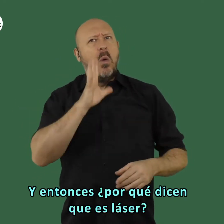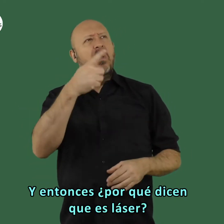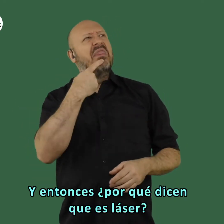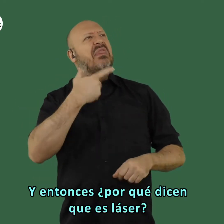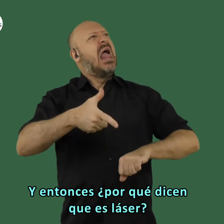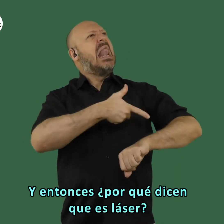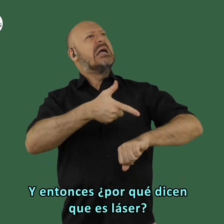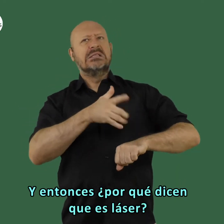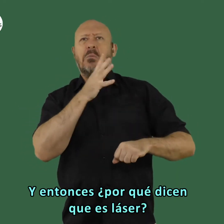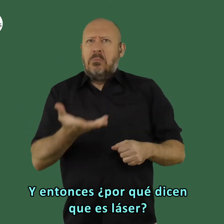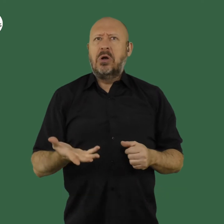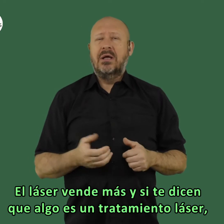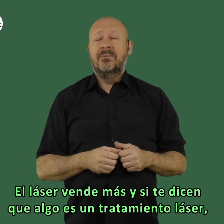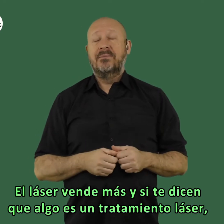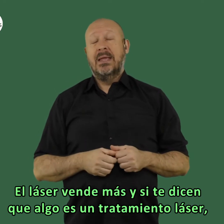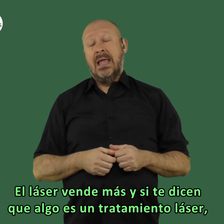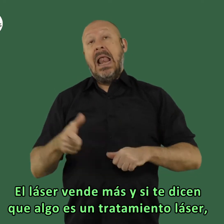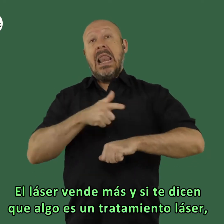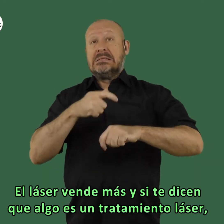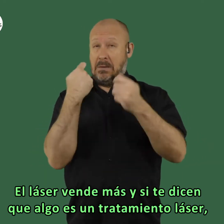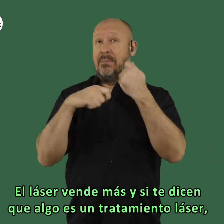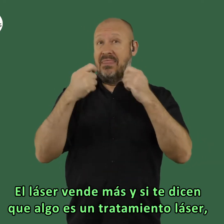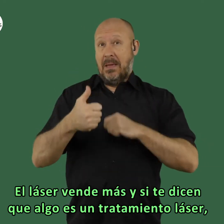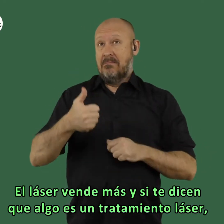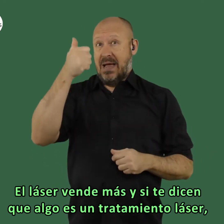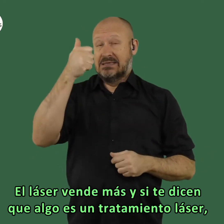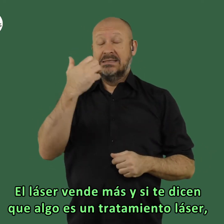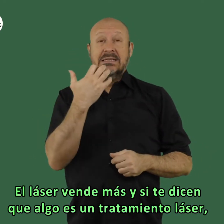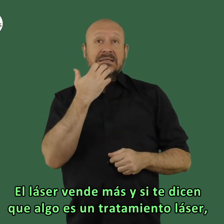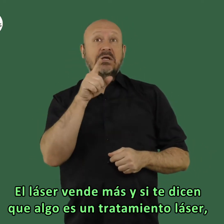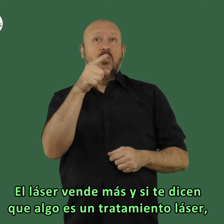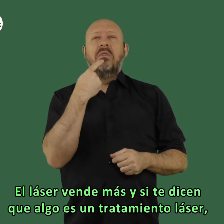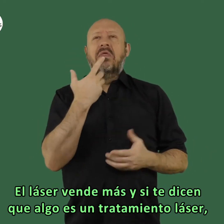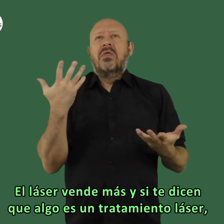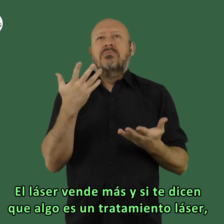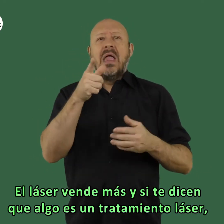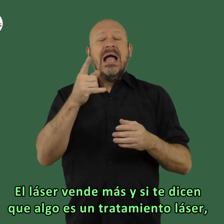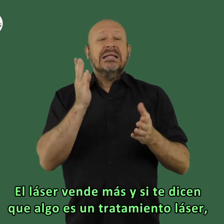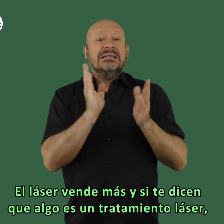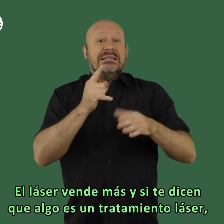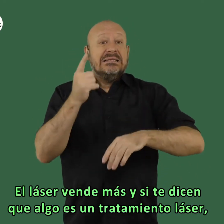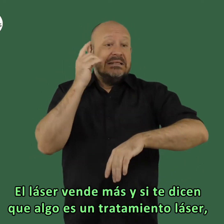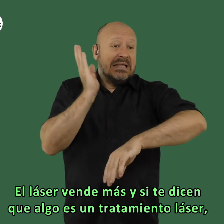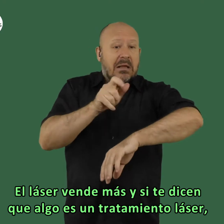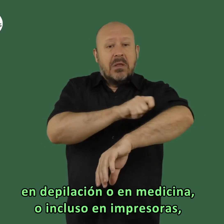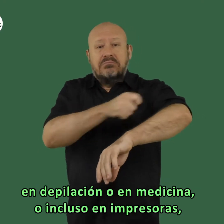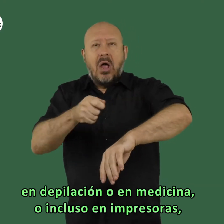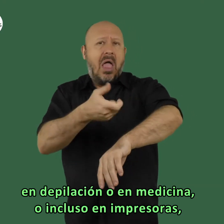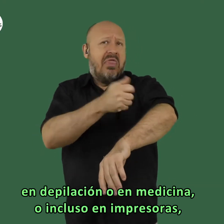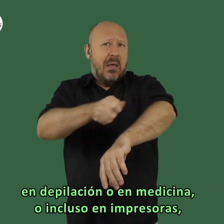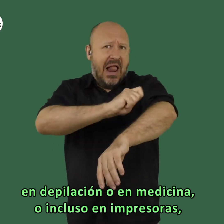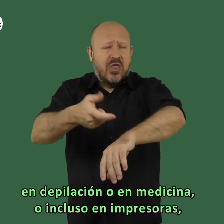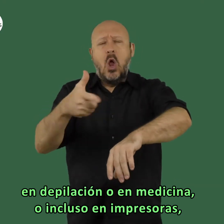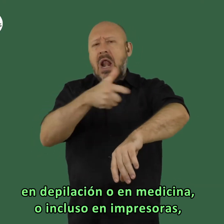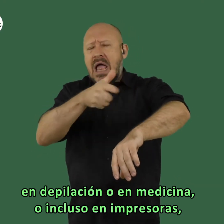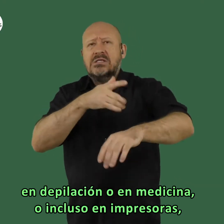pagar y entonces por qué dicen que es láser el láser vende más y si tú te dicen que algo es un tratamiento láser en